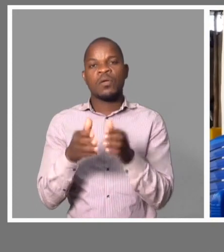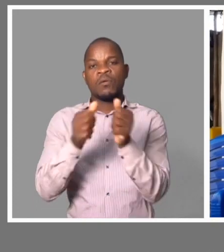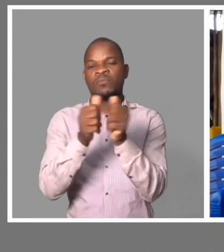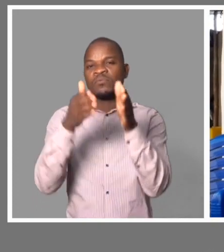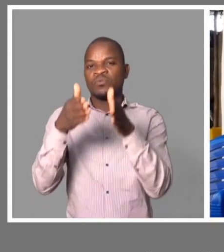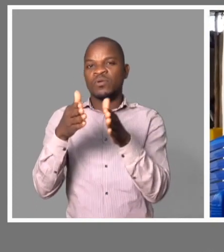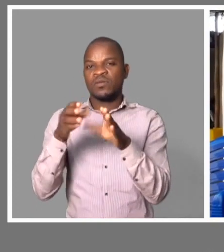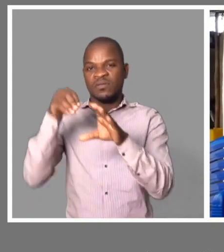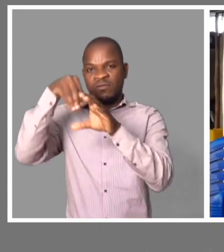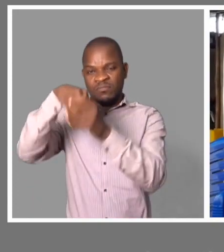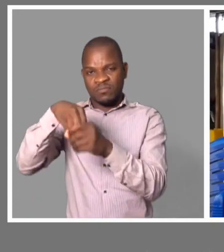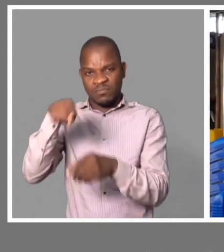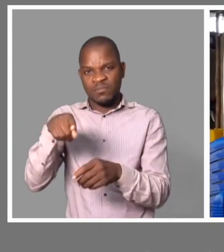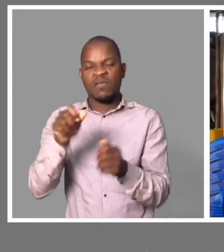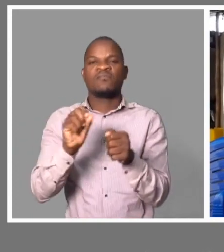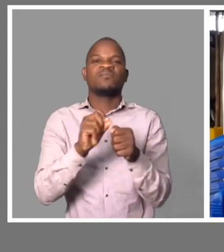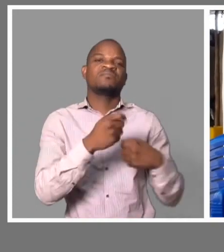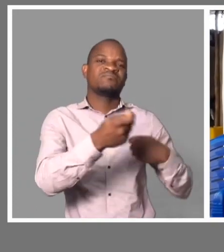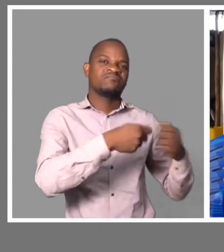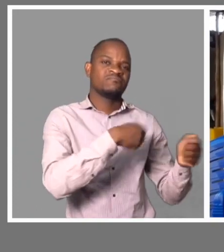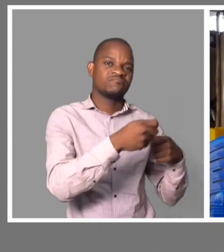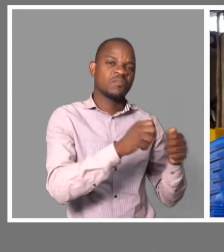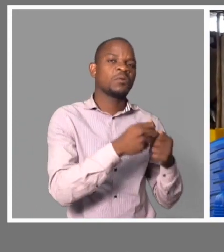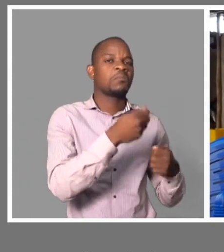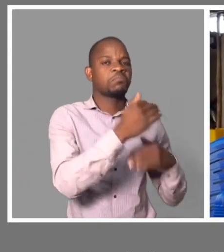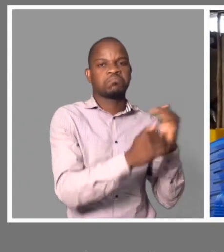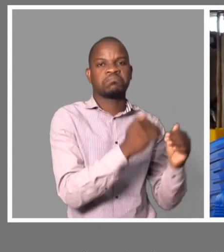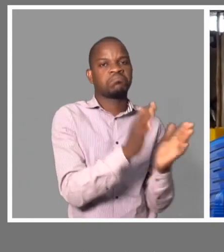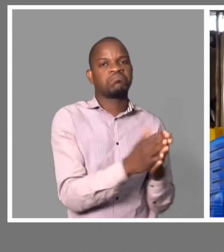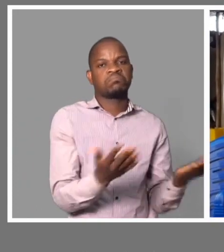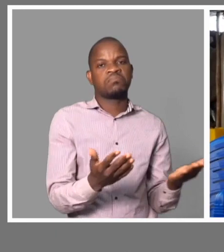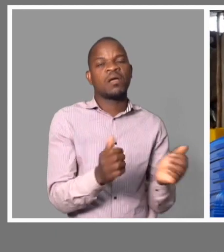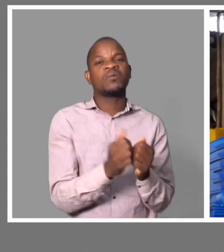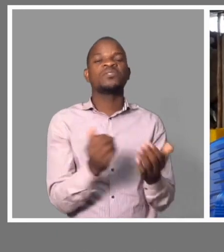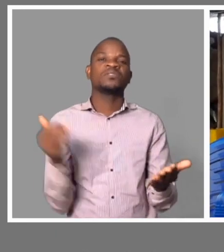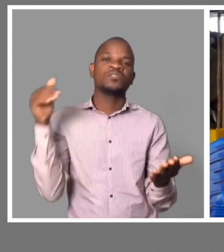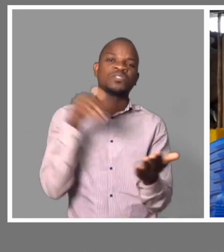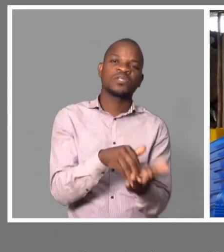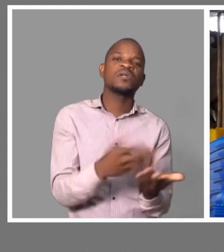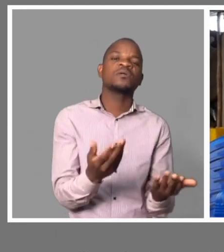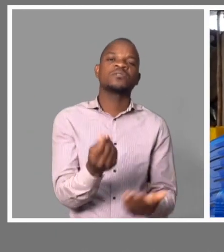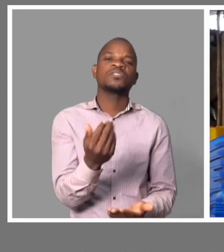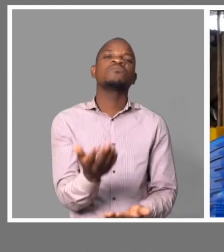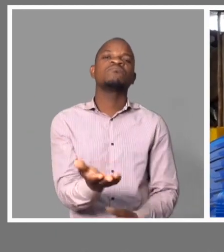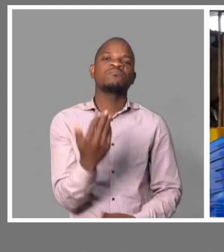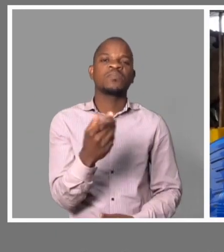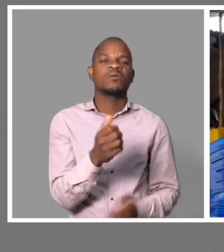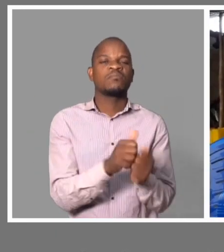não andam. você vai hoje, amanhã, chega a viadeiro, de dia, não temos nada,